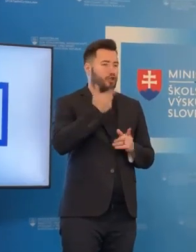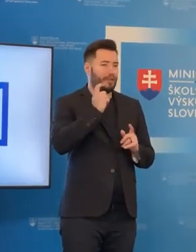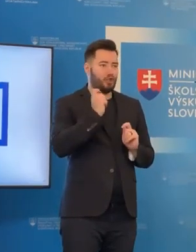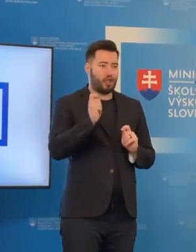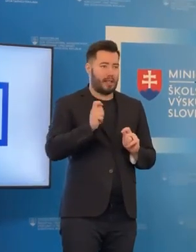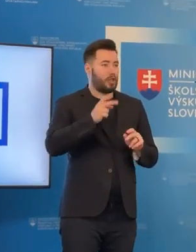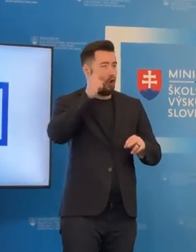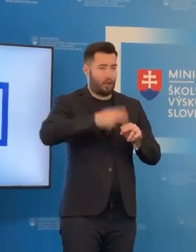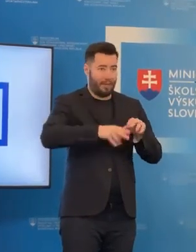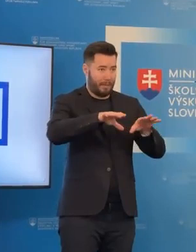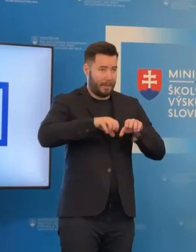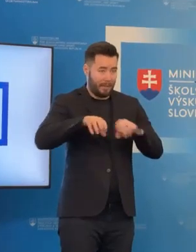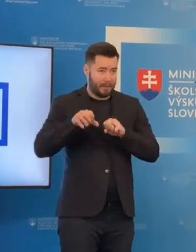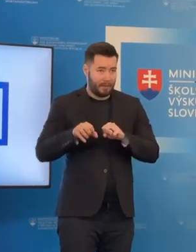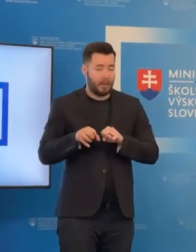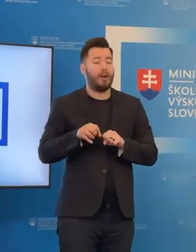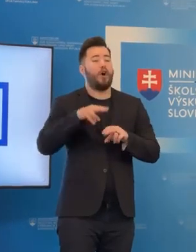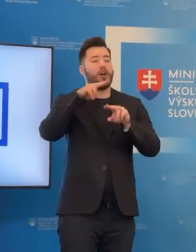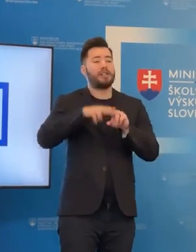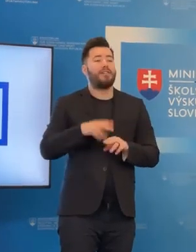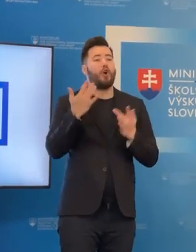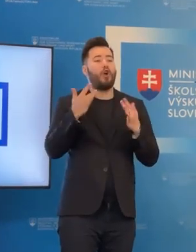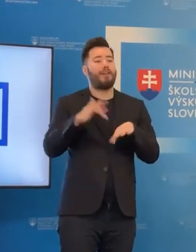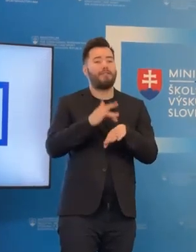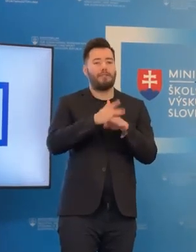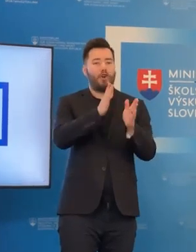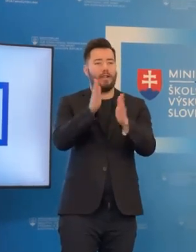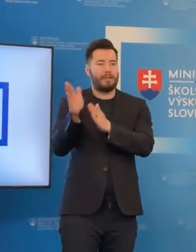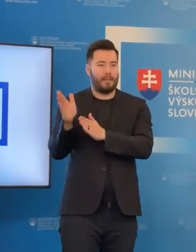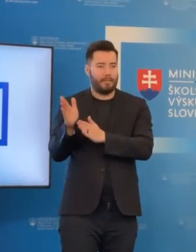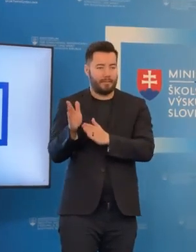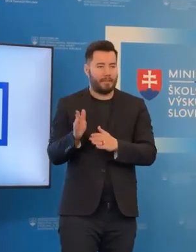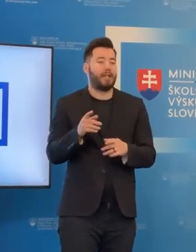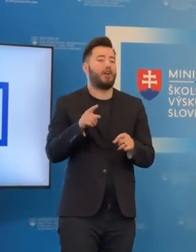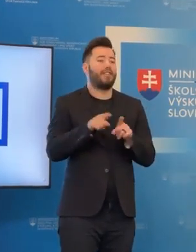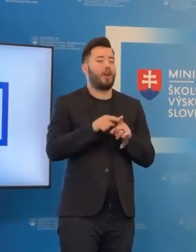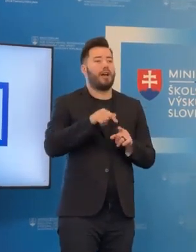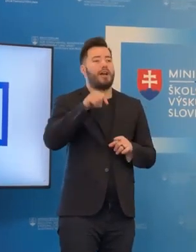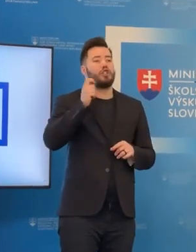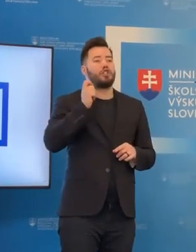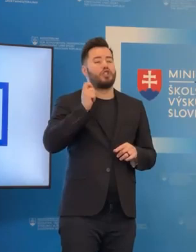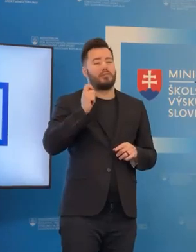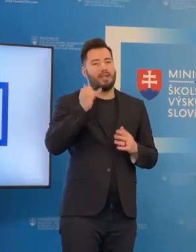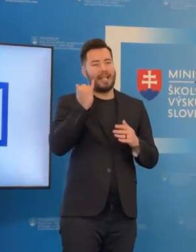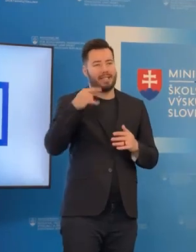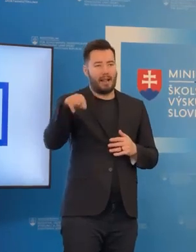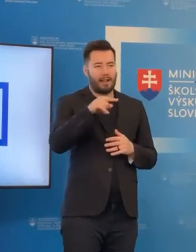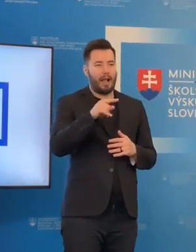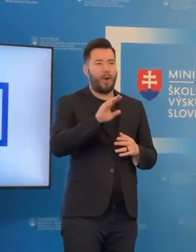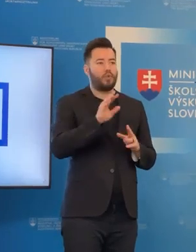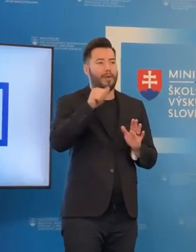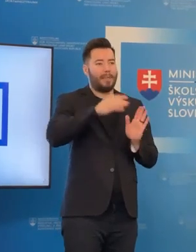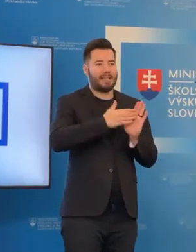budeme vedieť, kde sú voľné kapacity. Tiež za ten mesiac už riaditeľia budú poznať svojich žiakov deviatakov, ktorých